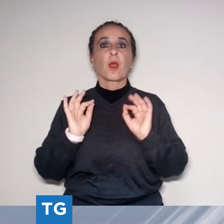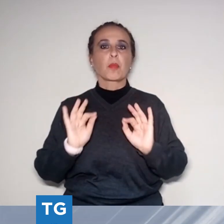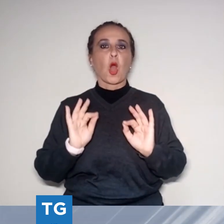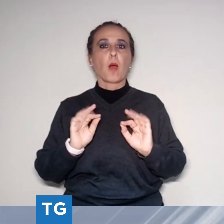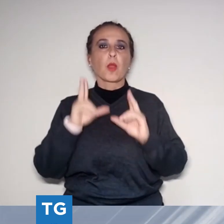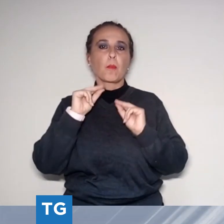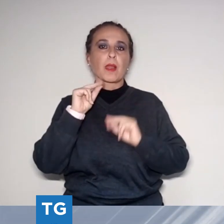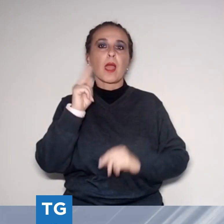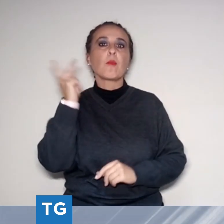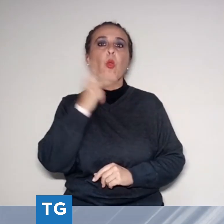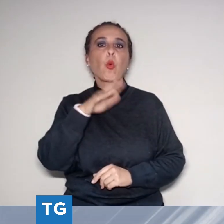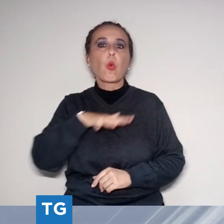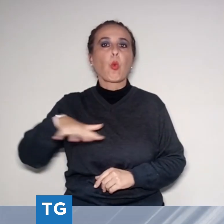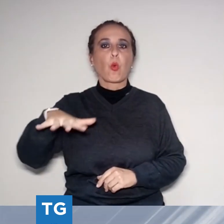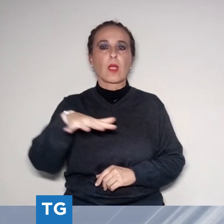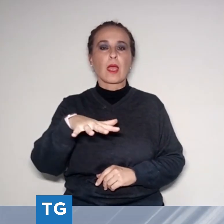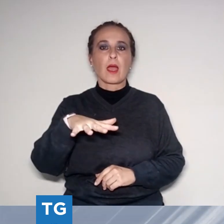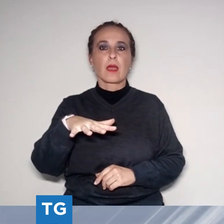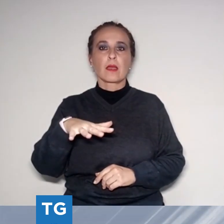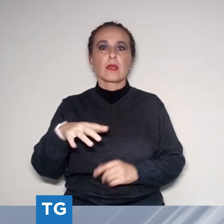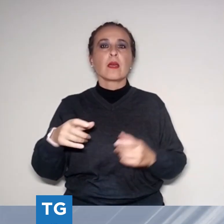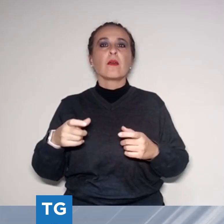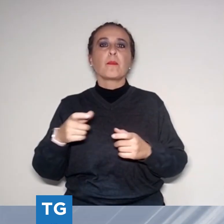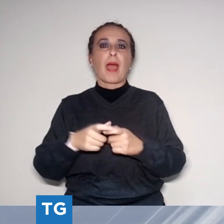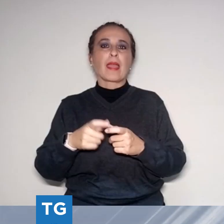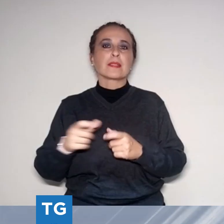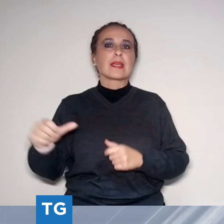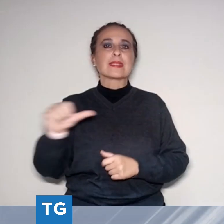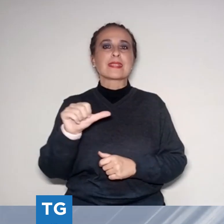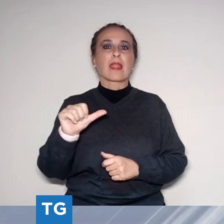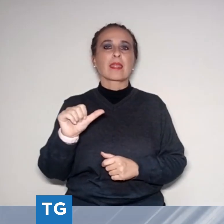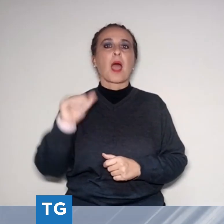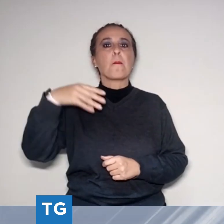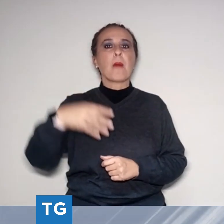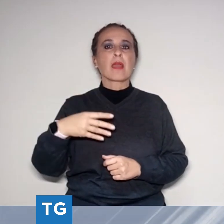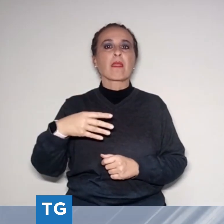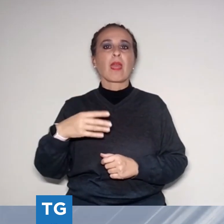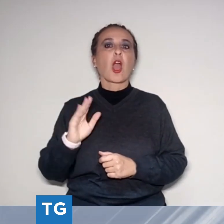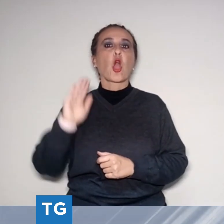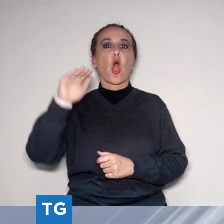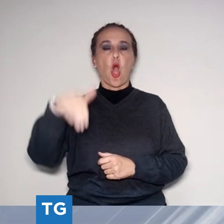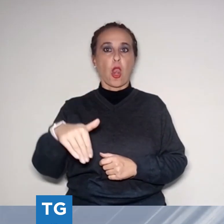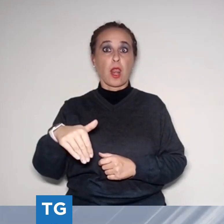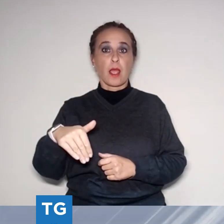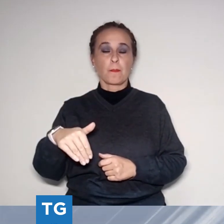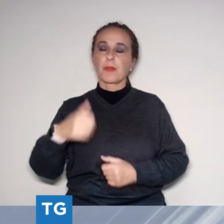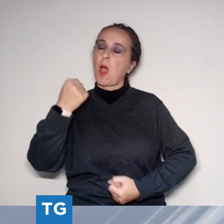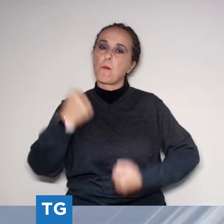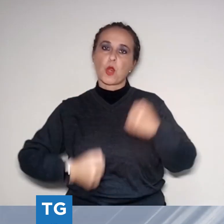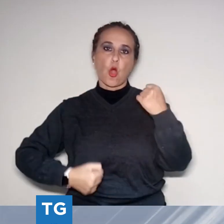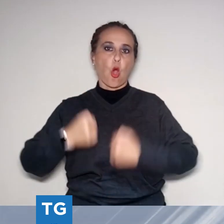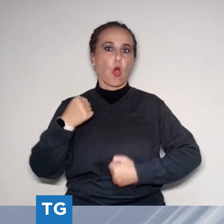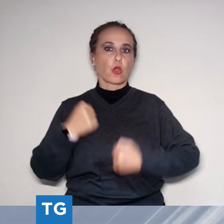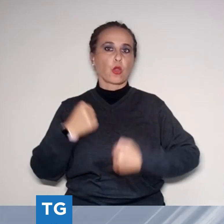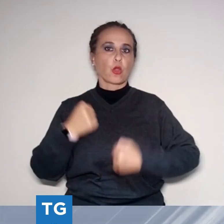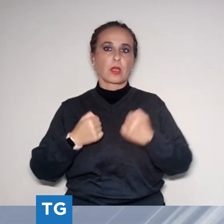precisione da Santa Maria a Colle, dove questa mattina è andata in scena una nuova protesta su un argomento annoso, quello delle